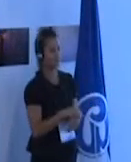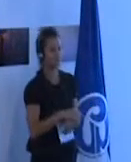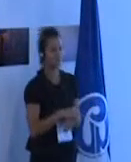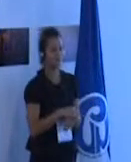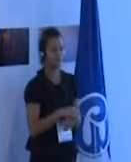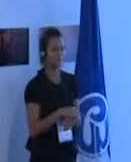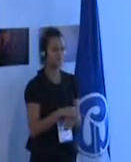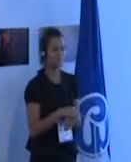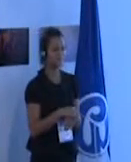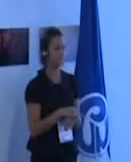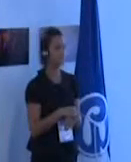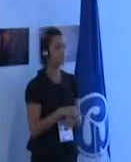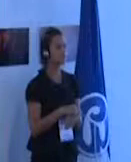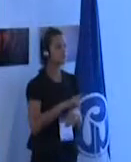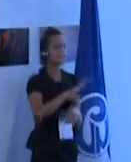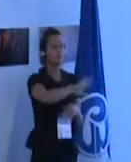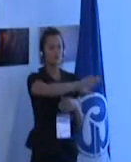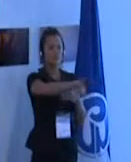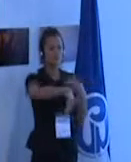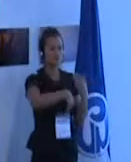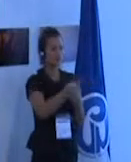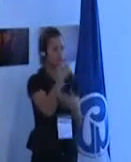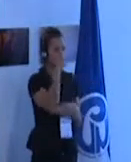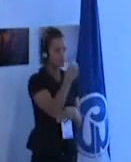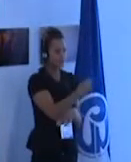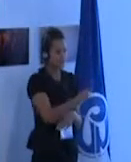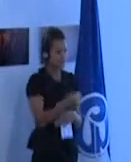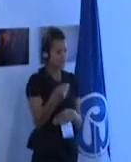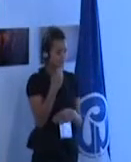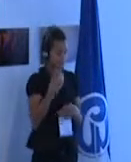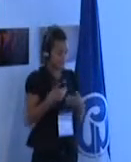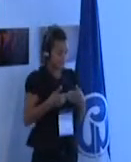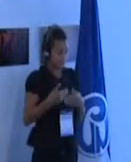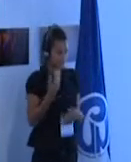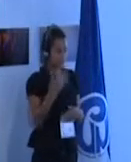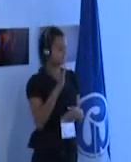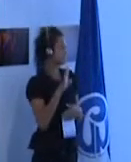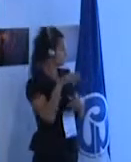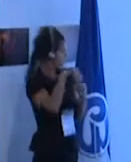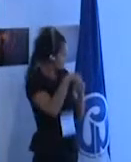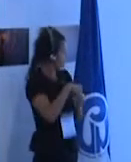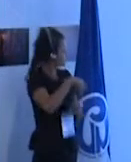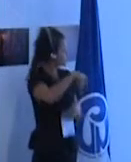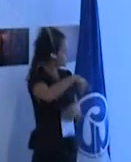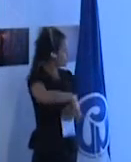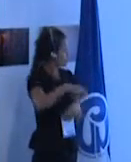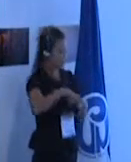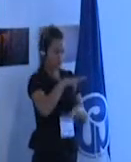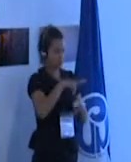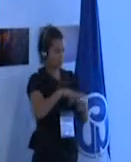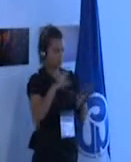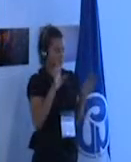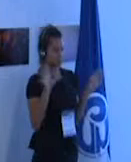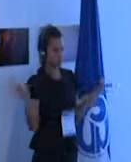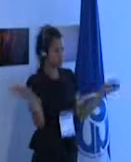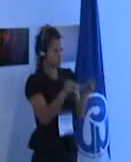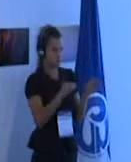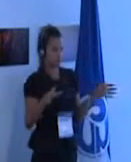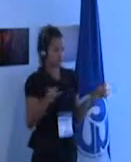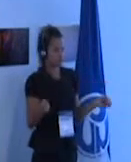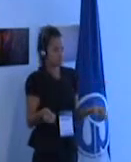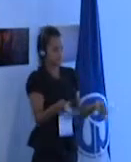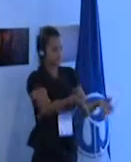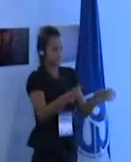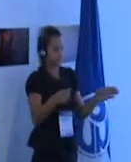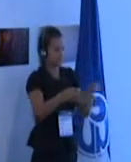todos los niños en principio se encuentran en la escuela ordinaria la escuela ordinaria